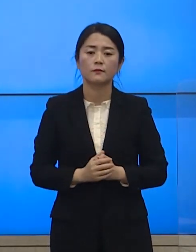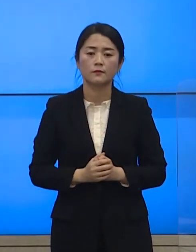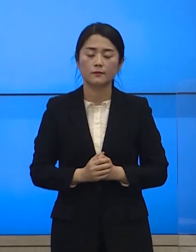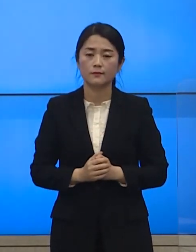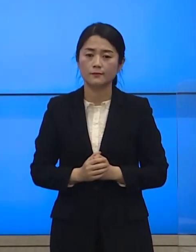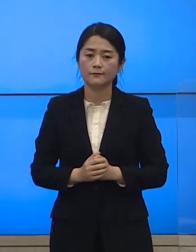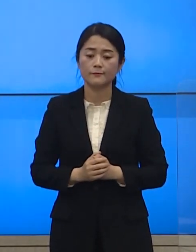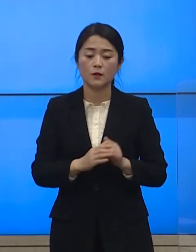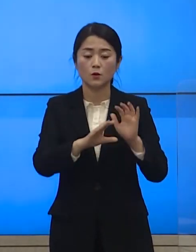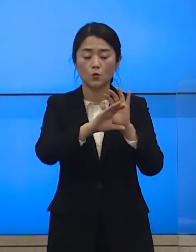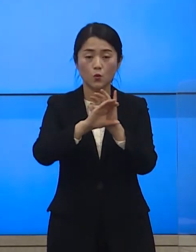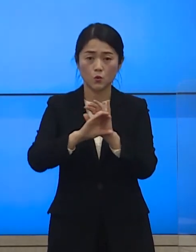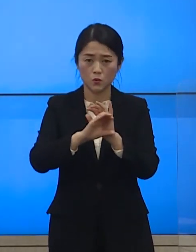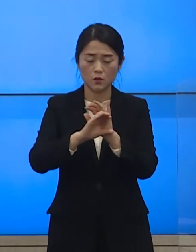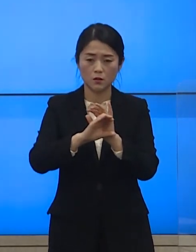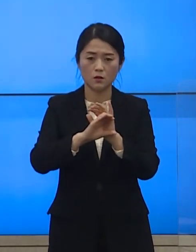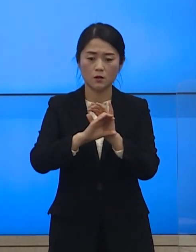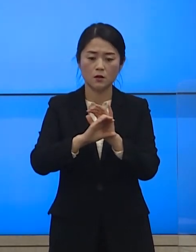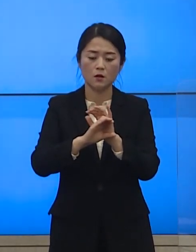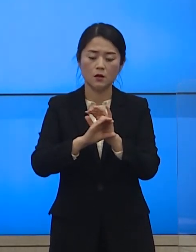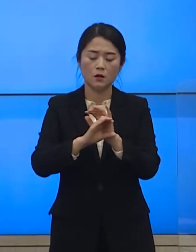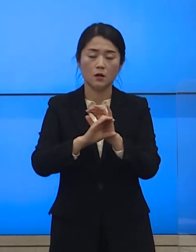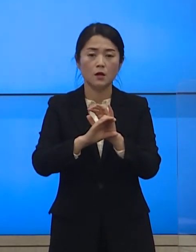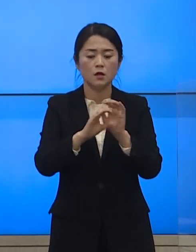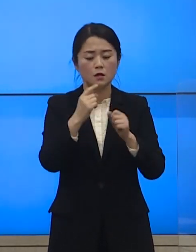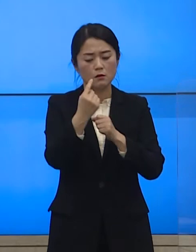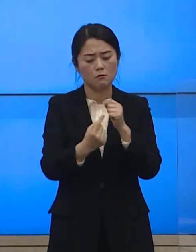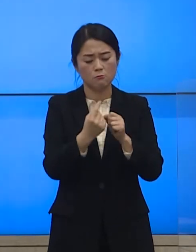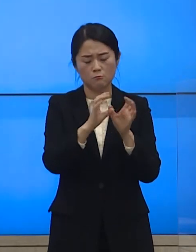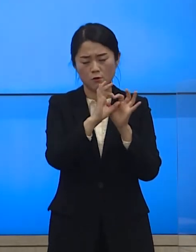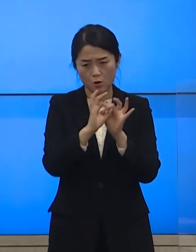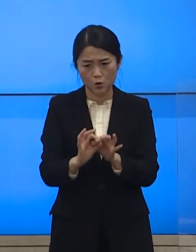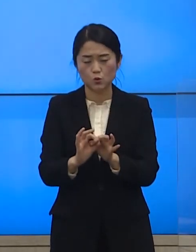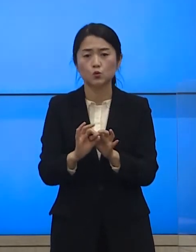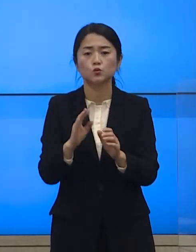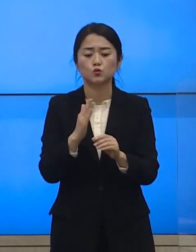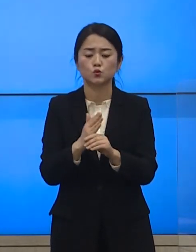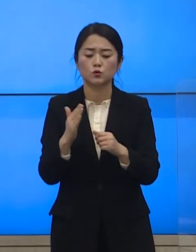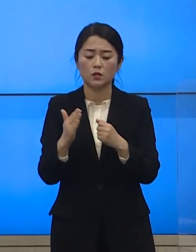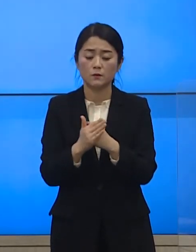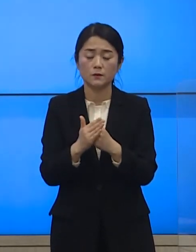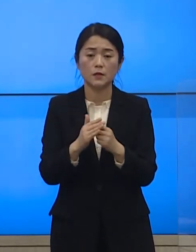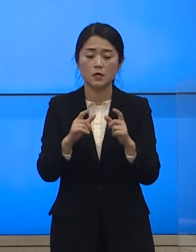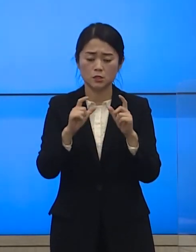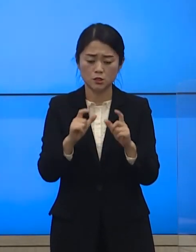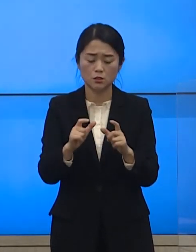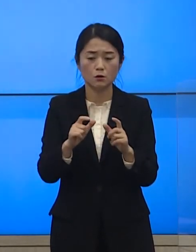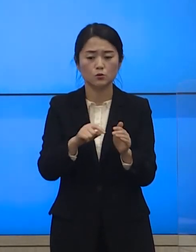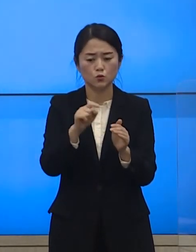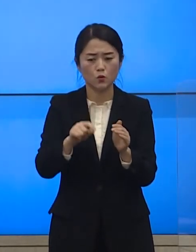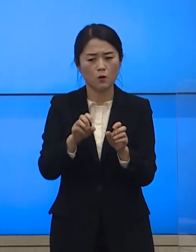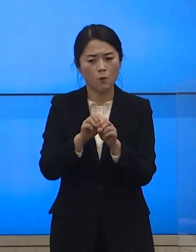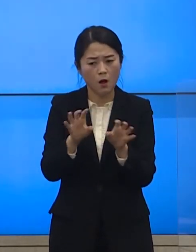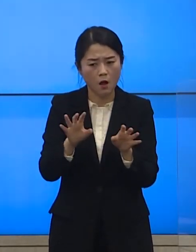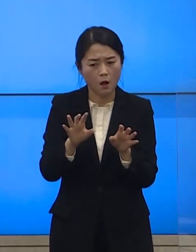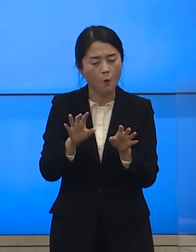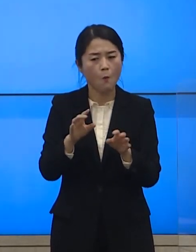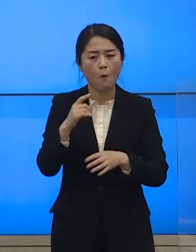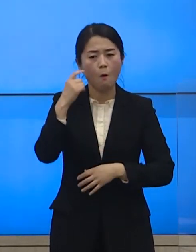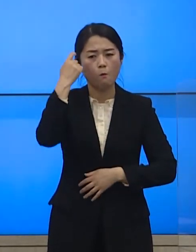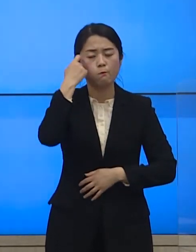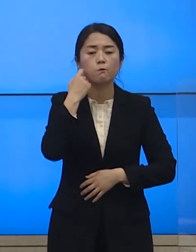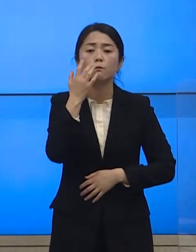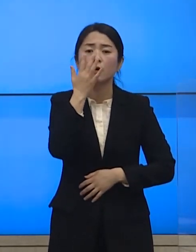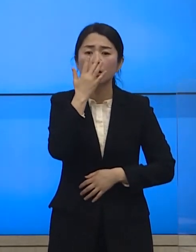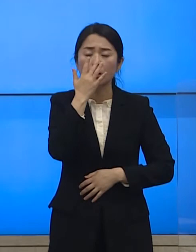코로나19가 1년 동안 지속되면서 지역 확산에 대한 긴장감이 느슨해지고 있어 다시